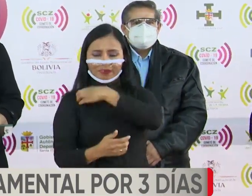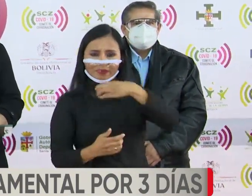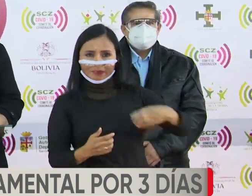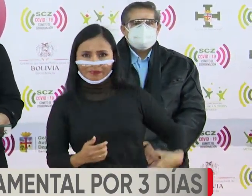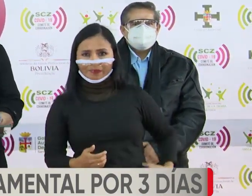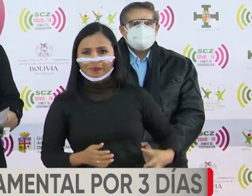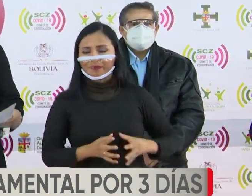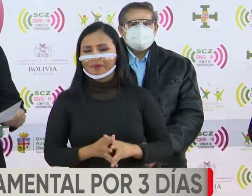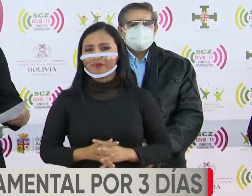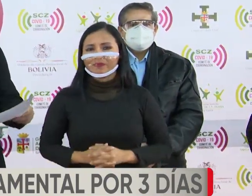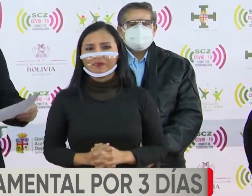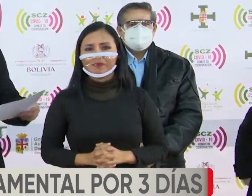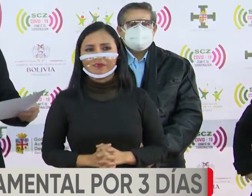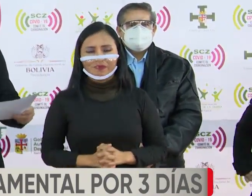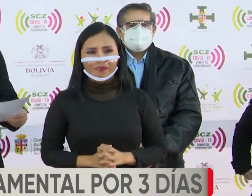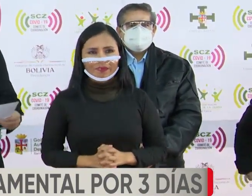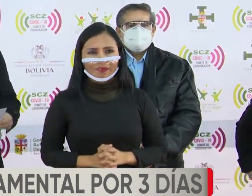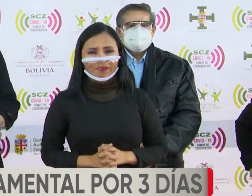Cruz.